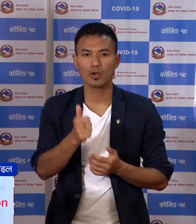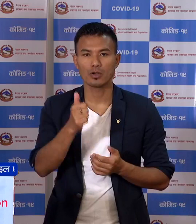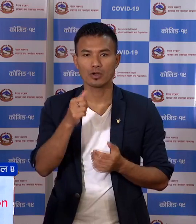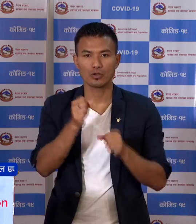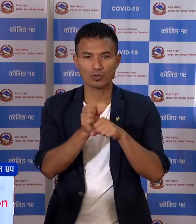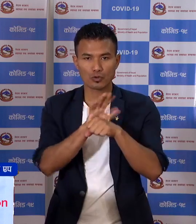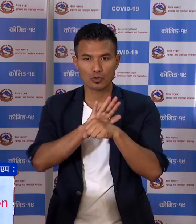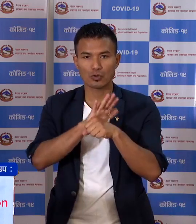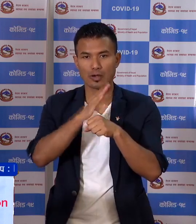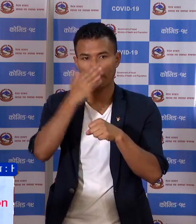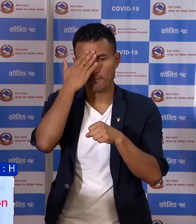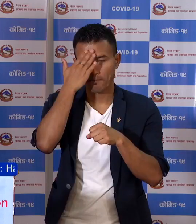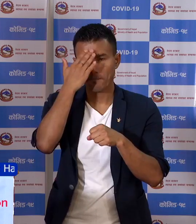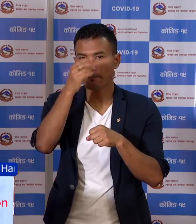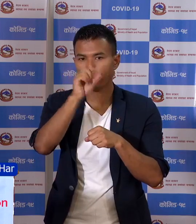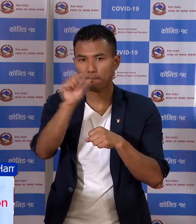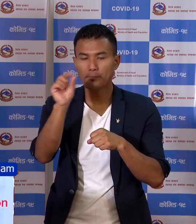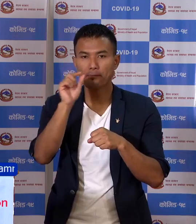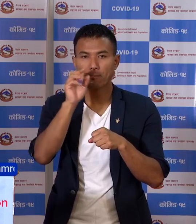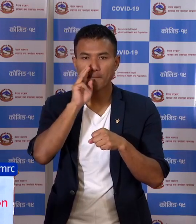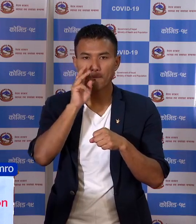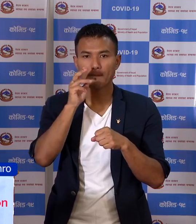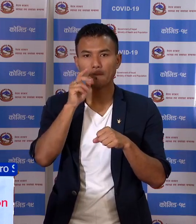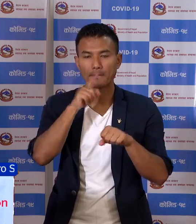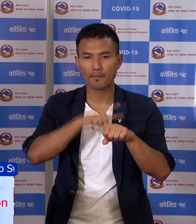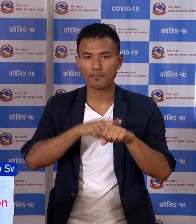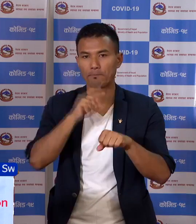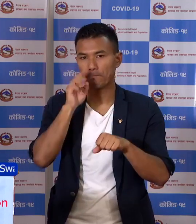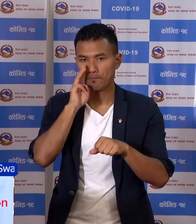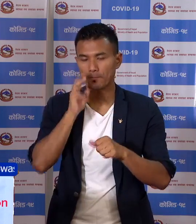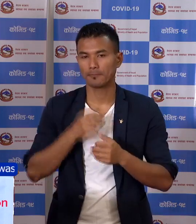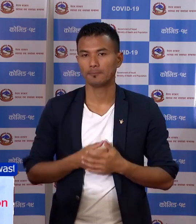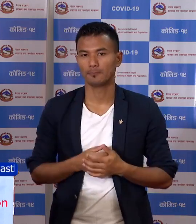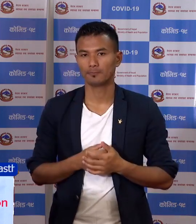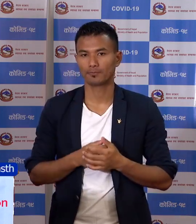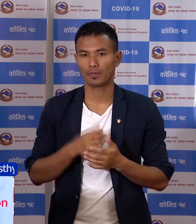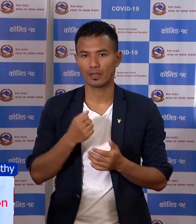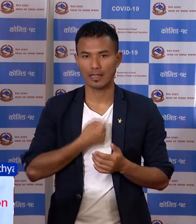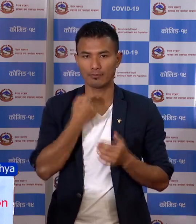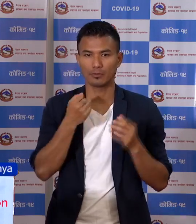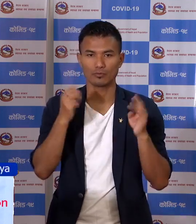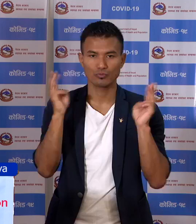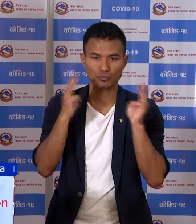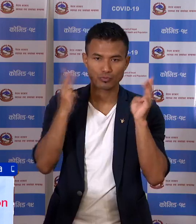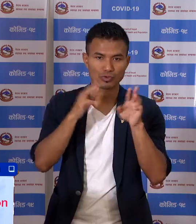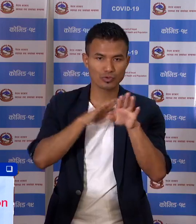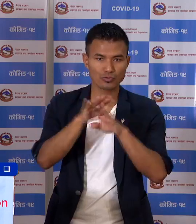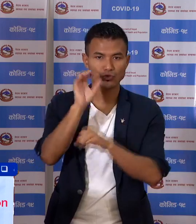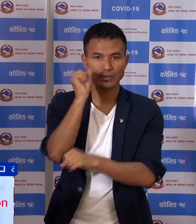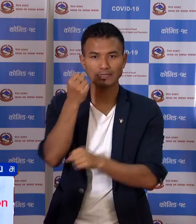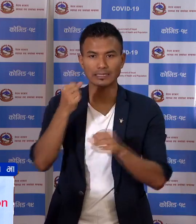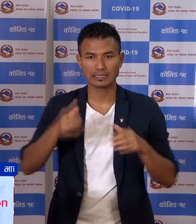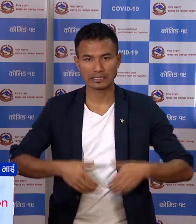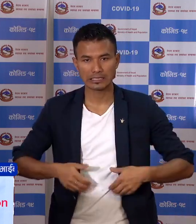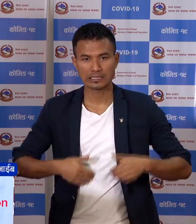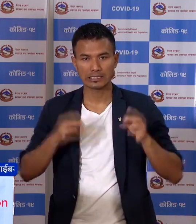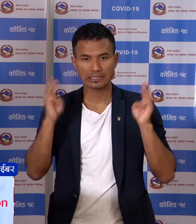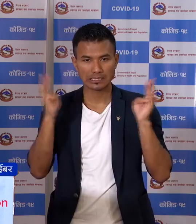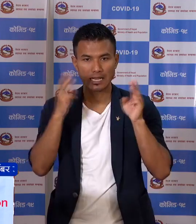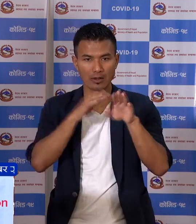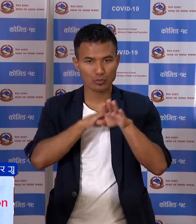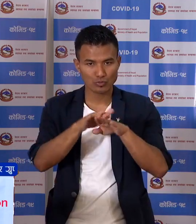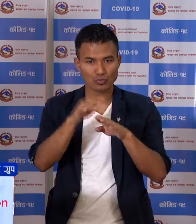यो कोरुना संक्रमन को एस घडी मा आफना चाड़ पर भरू राष्टे चाड़ पर भरू